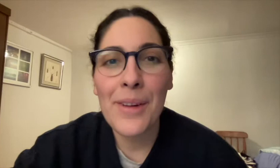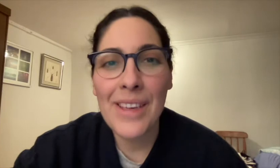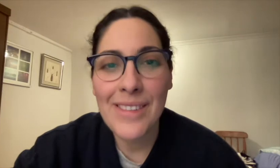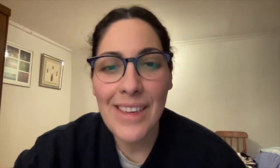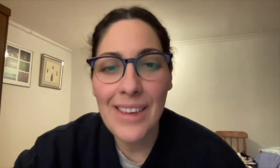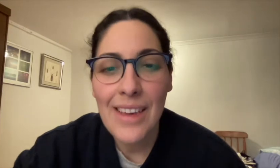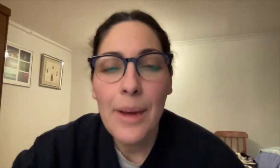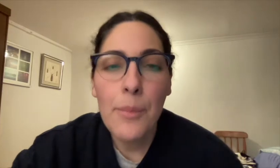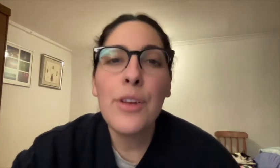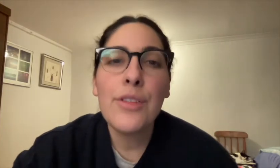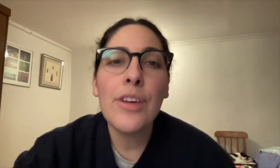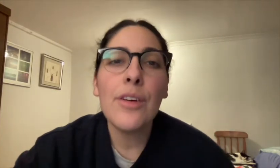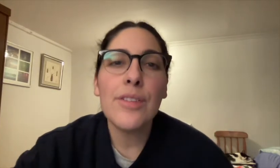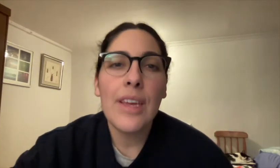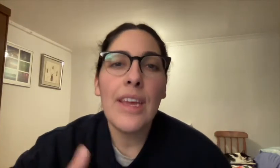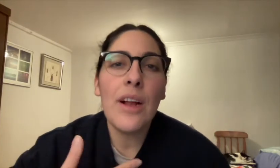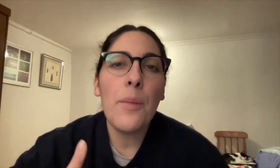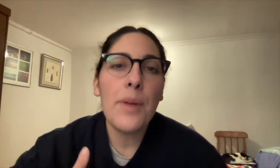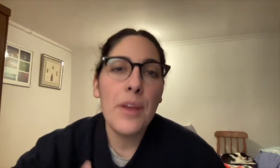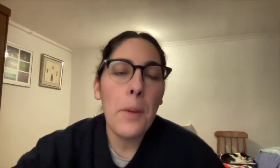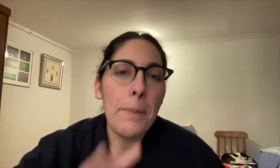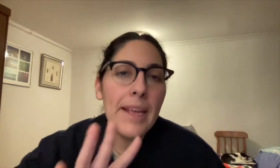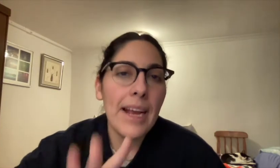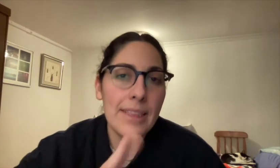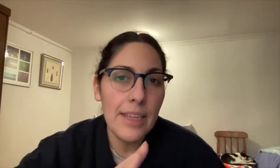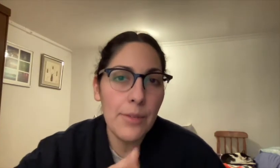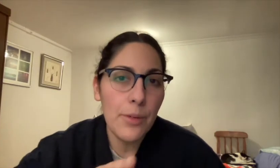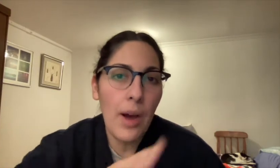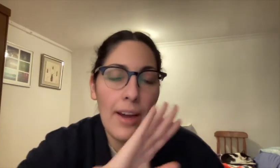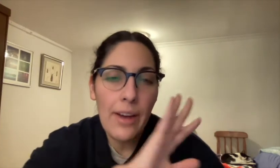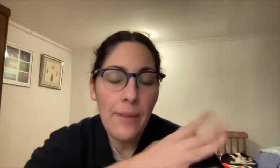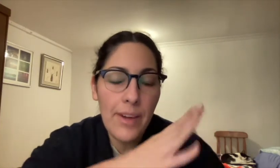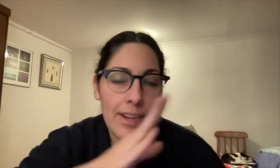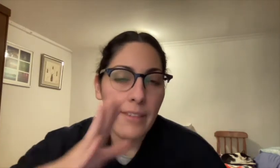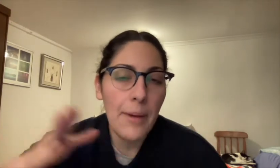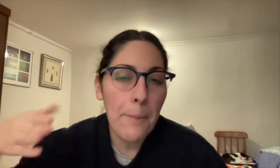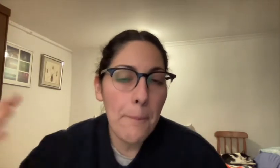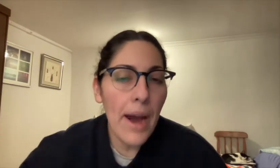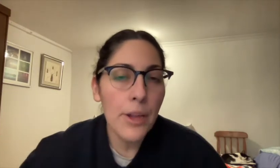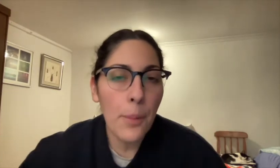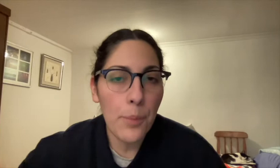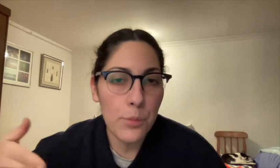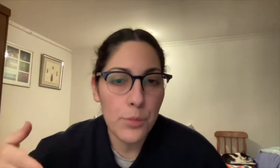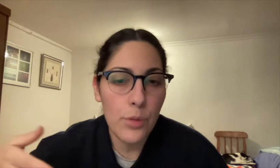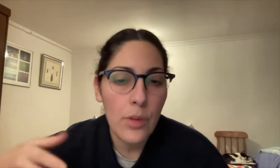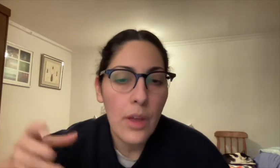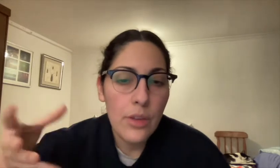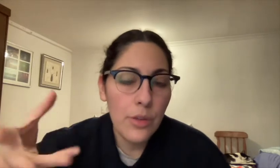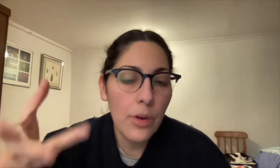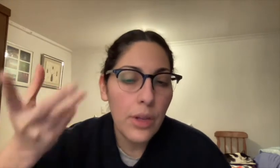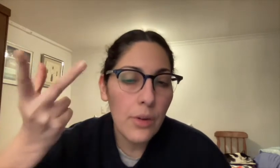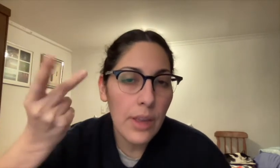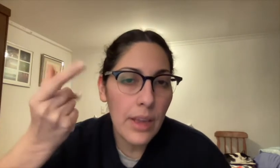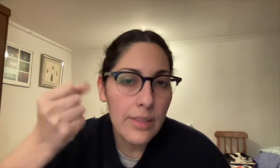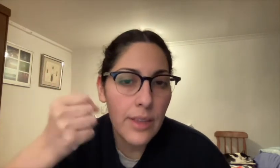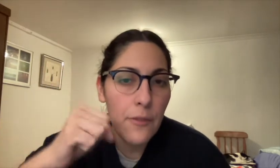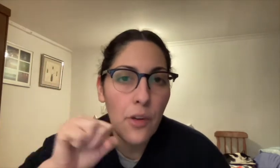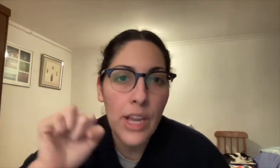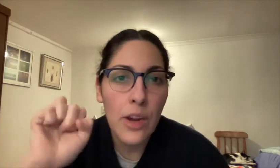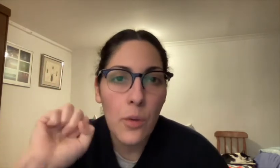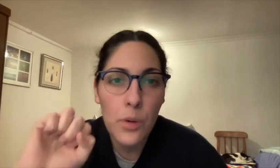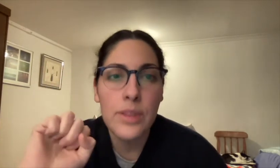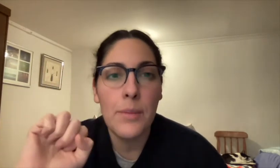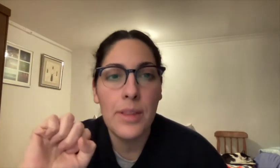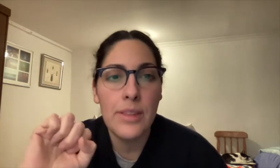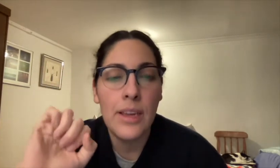Espero que sí. Bueno chicos, era un video explicativo, abarcaba varios puntos. Yo quiero que se